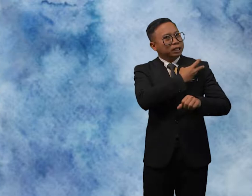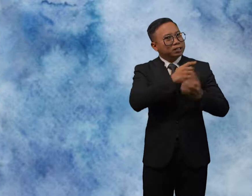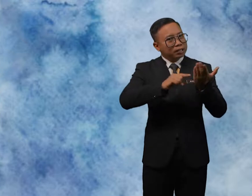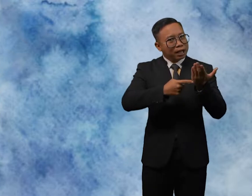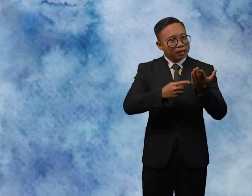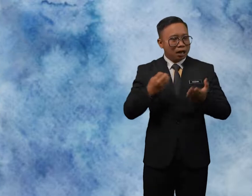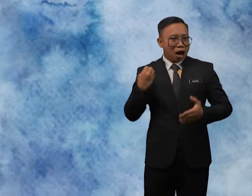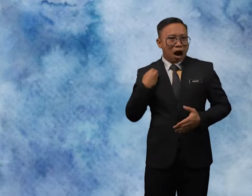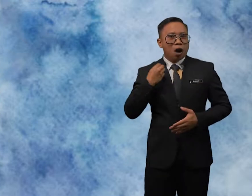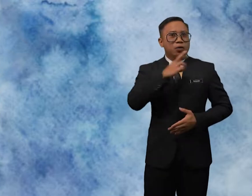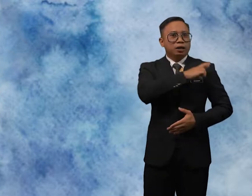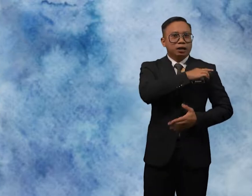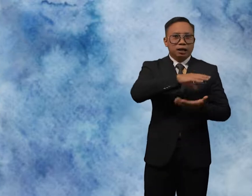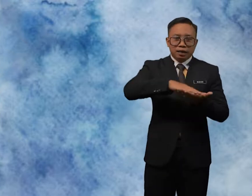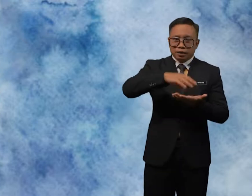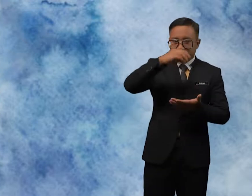start our lesson?